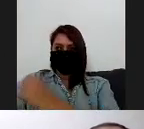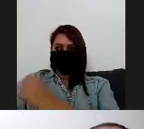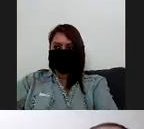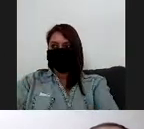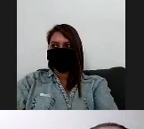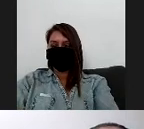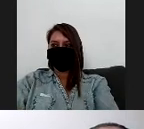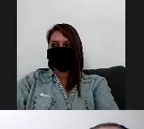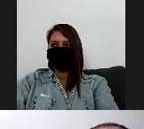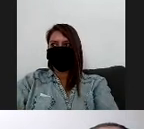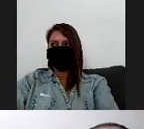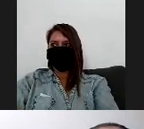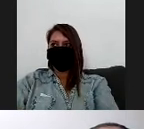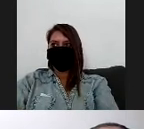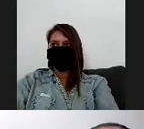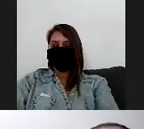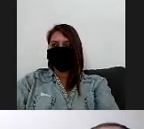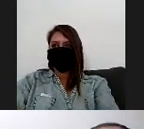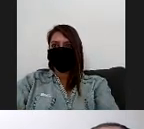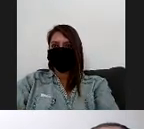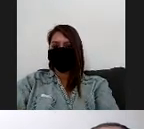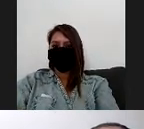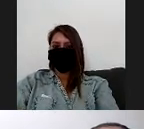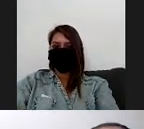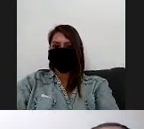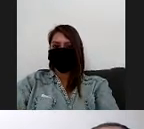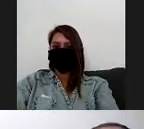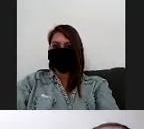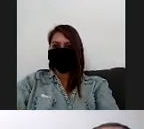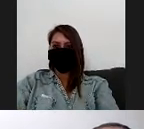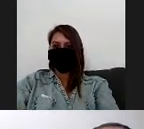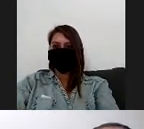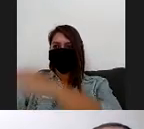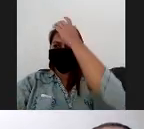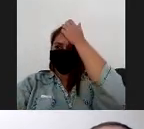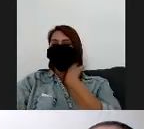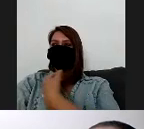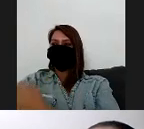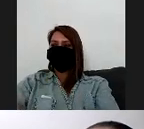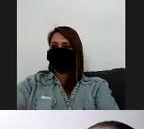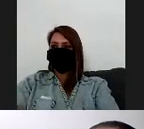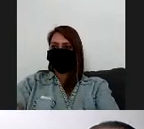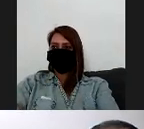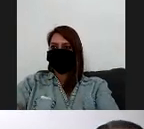electrónico y por whatsapp igualmente lo publicamos en nuestras redes sociales institucionales y ahí se las compartimos